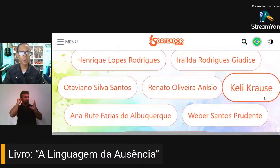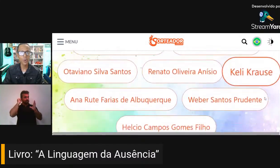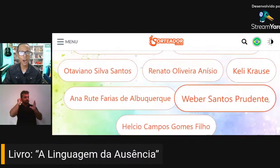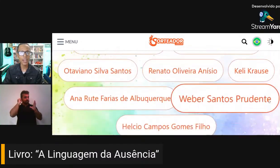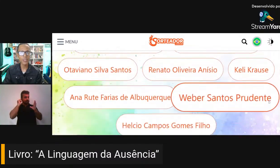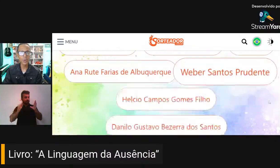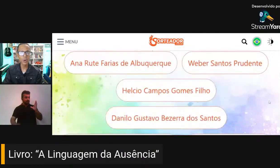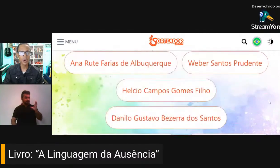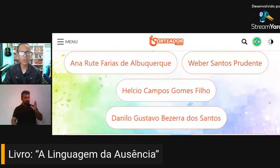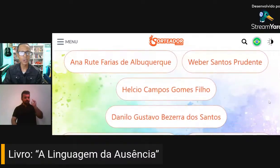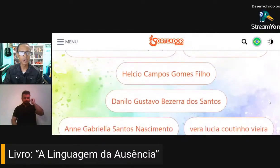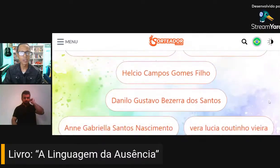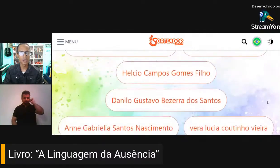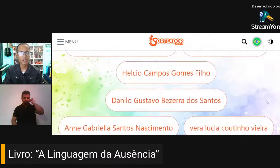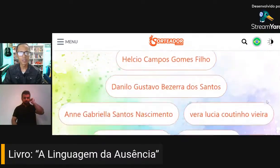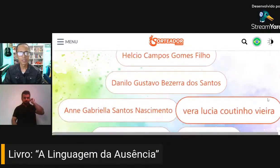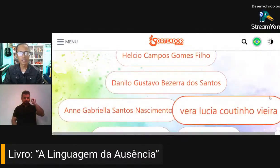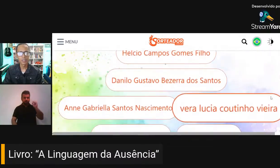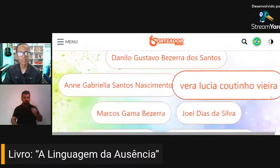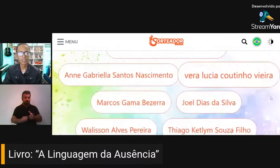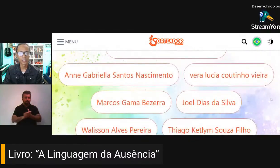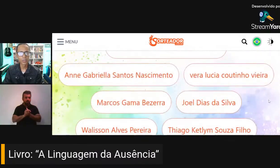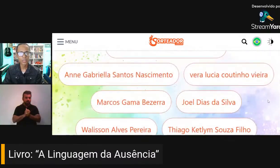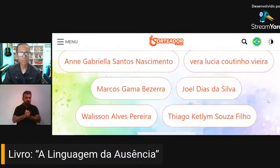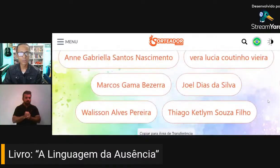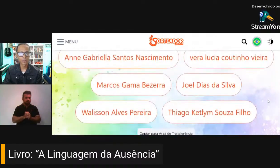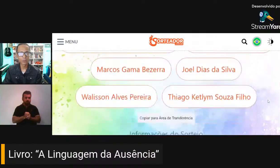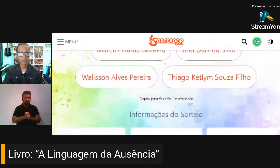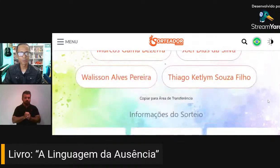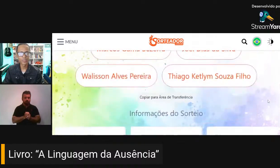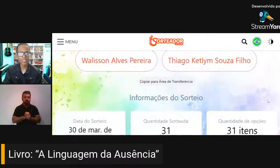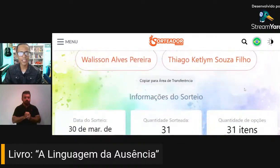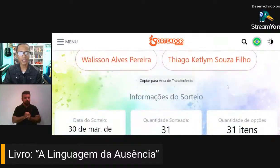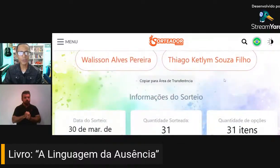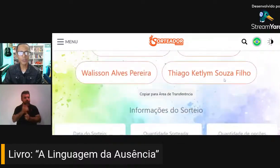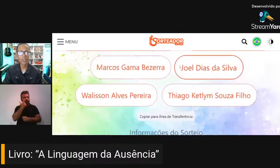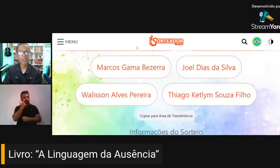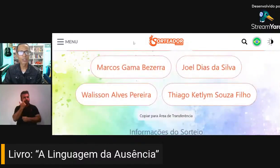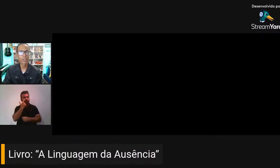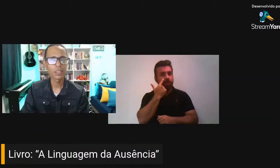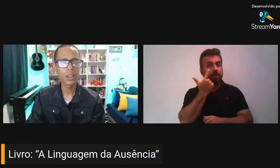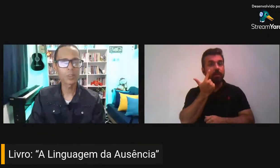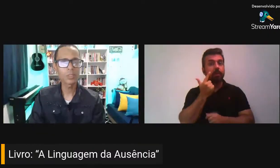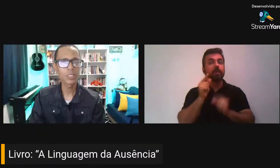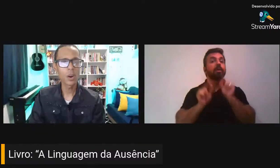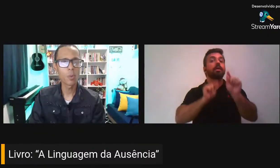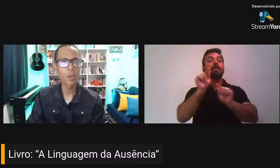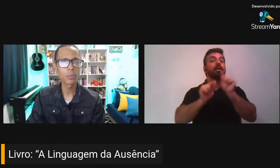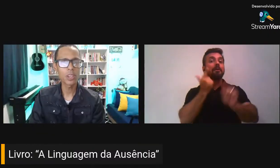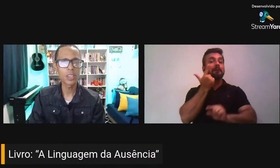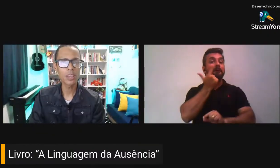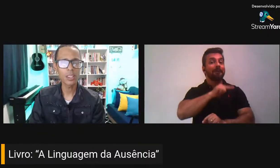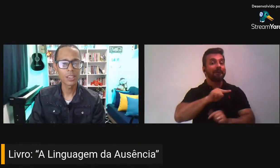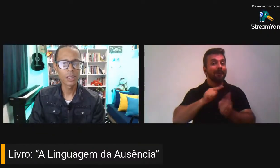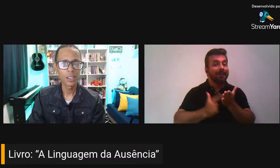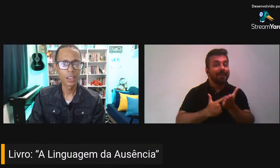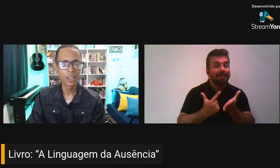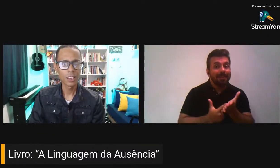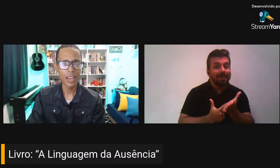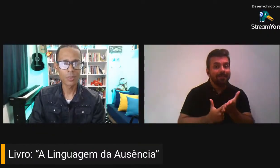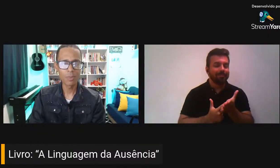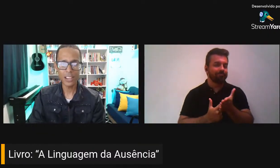quem foi o ganhador do livro. Tá certo? Então, interrompemos aqui.